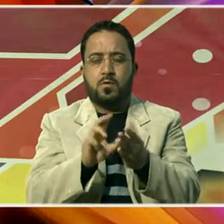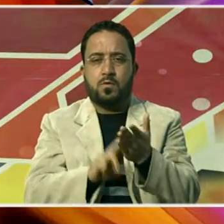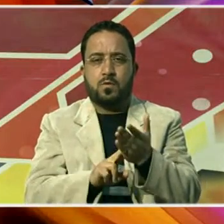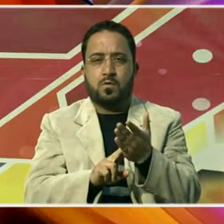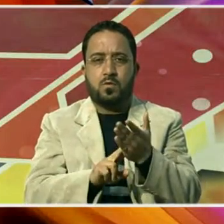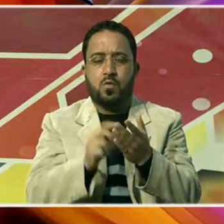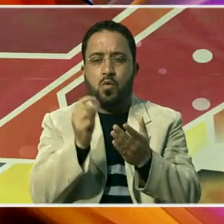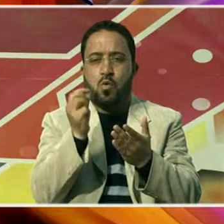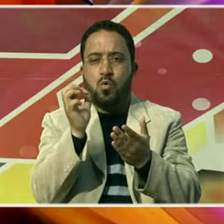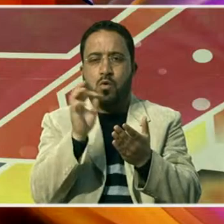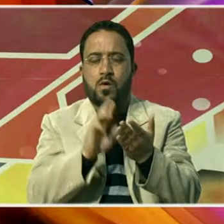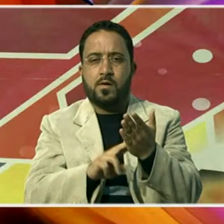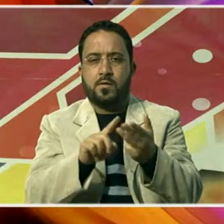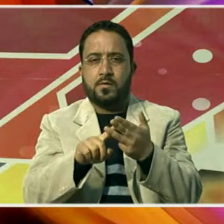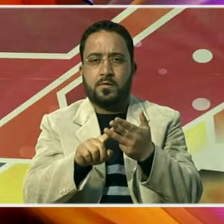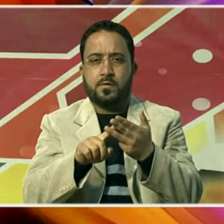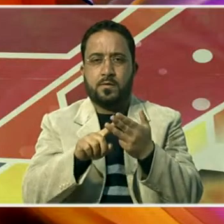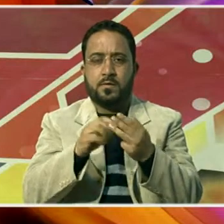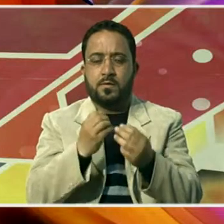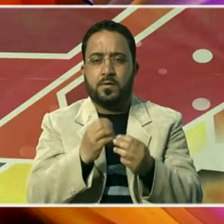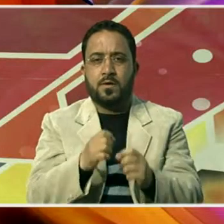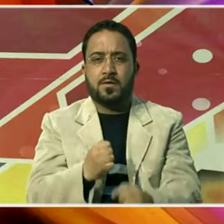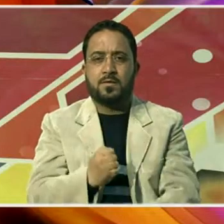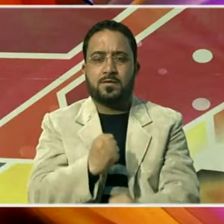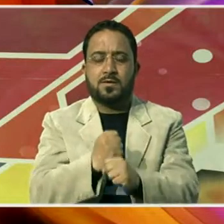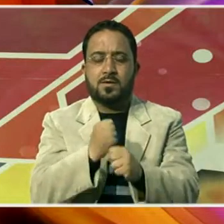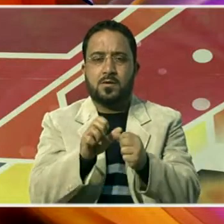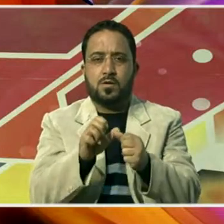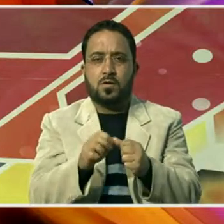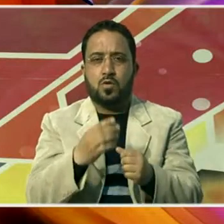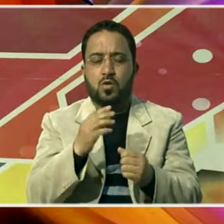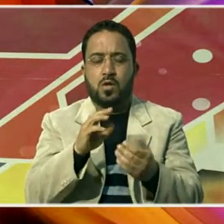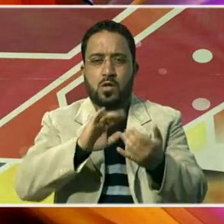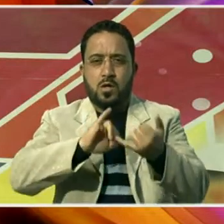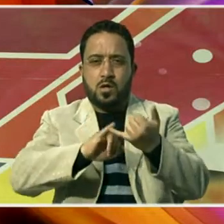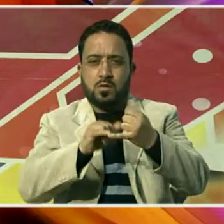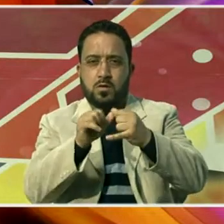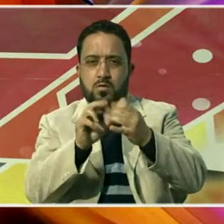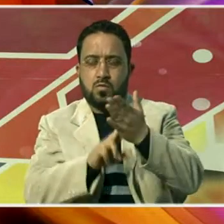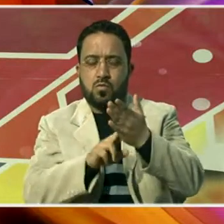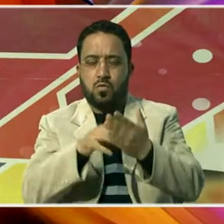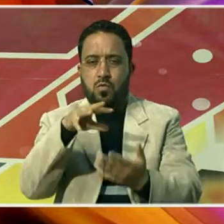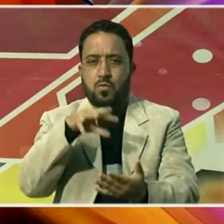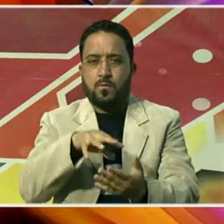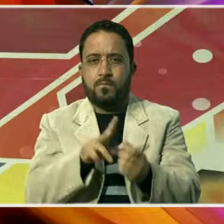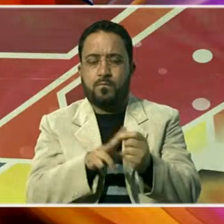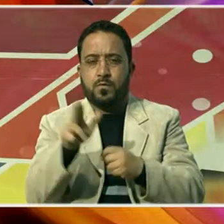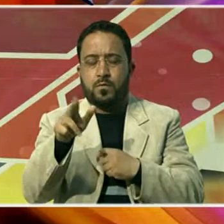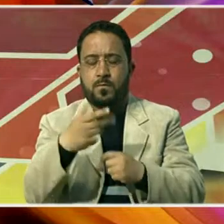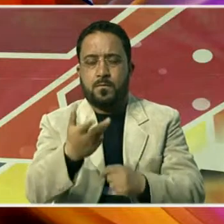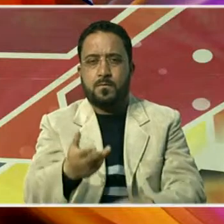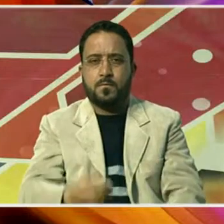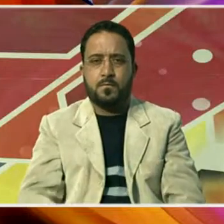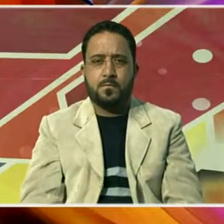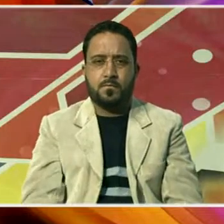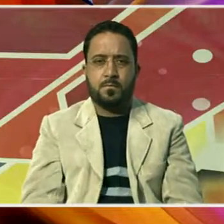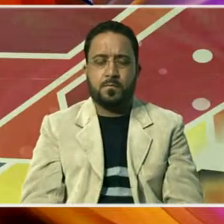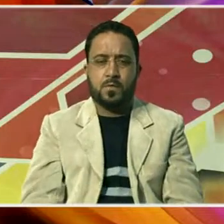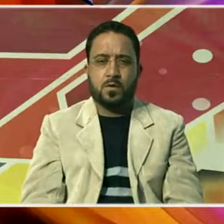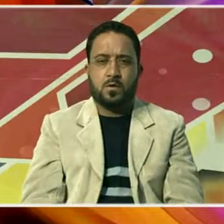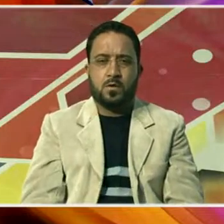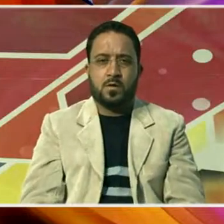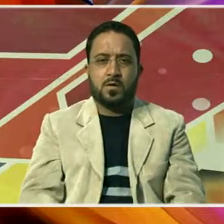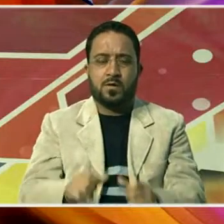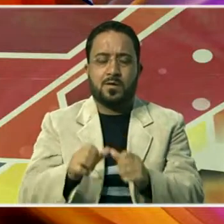اورنمنٹل چیری تھیم گارڈن سکورہ کا سنگی بنیاد رکھا اس موقع پر